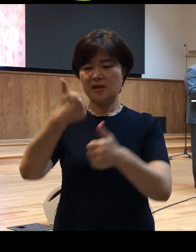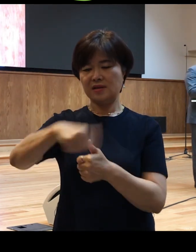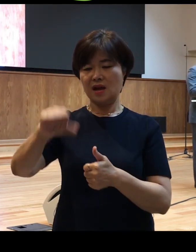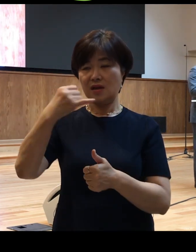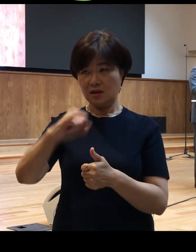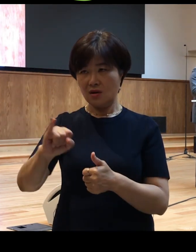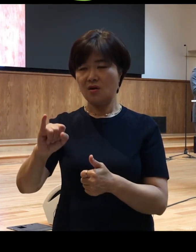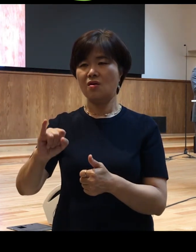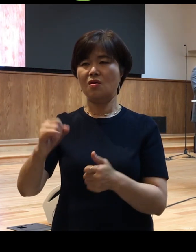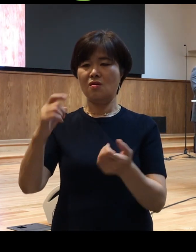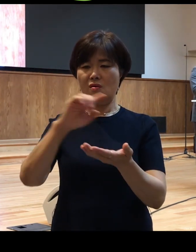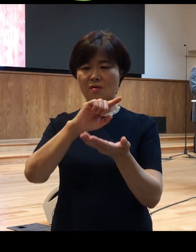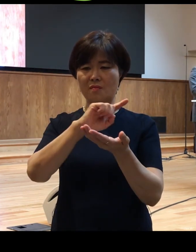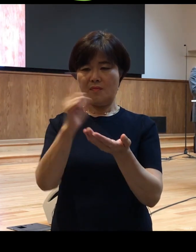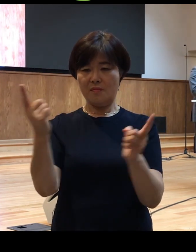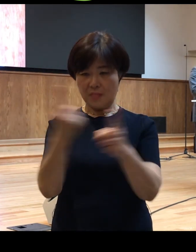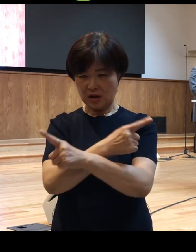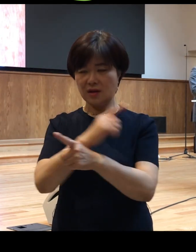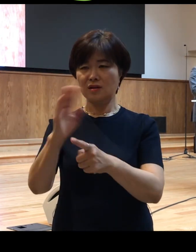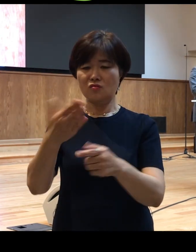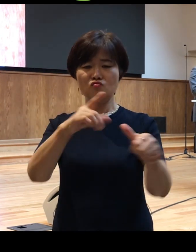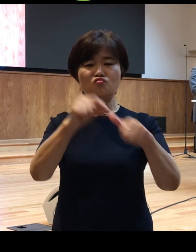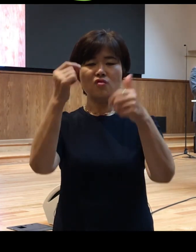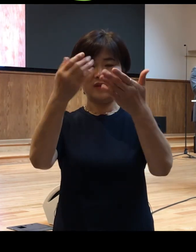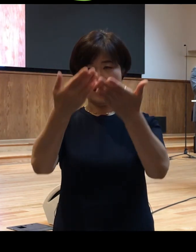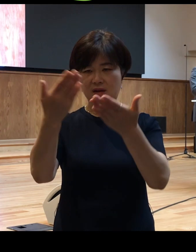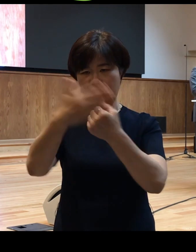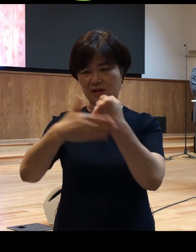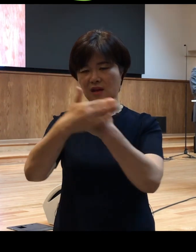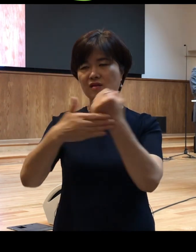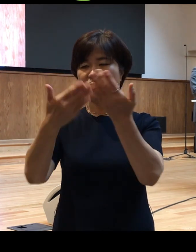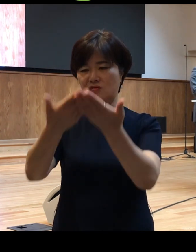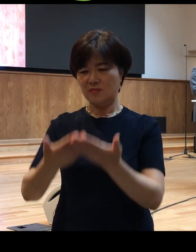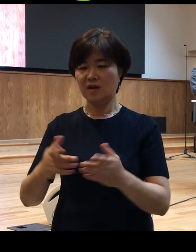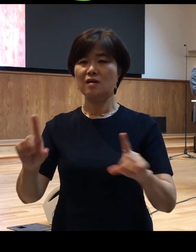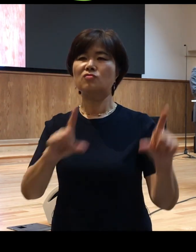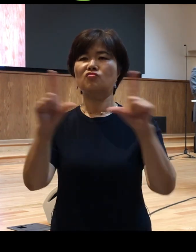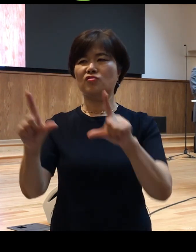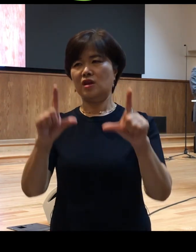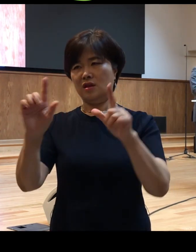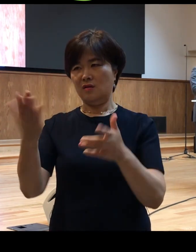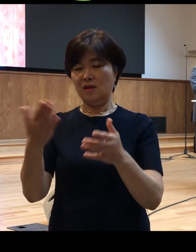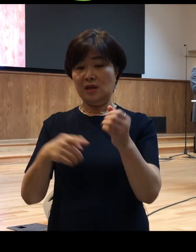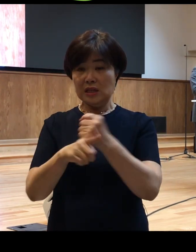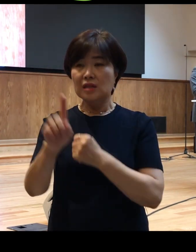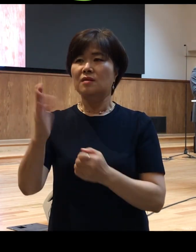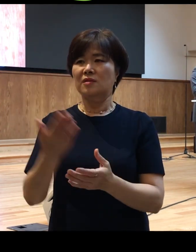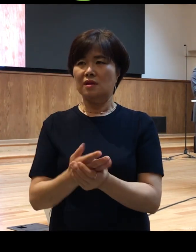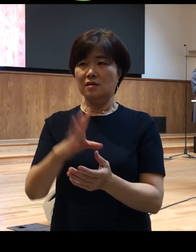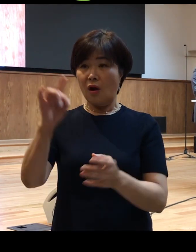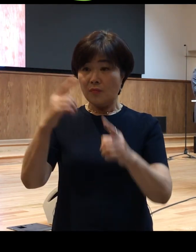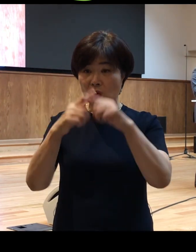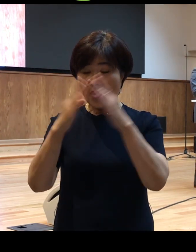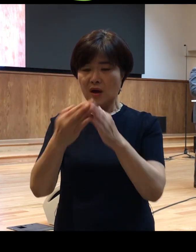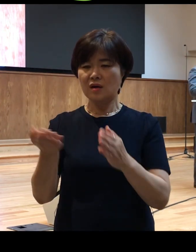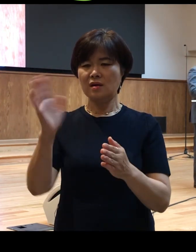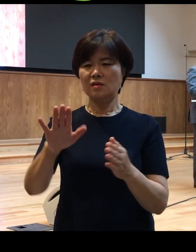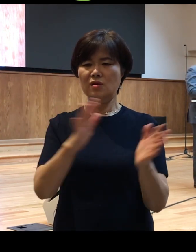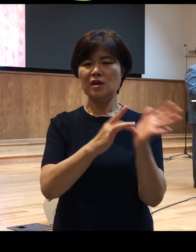그 구원의 은혜를 누리게 되었다는 것을 의미합니다 그럼 초대교회는 그래서 예수 믿는 믿음으로